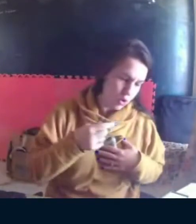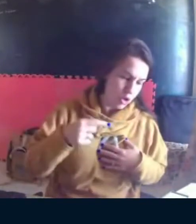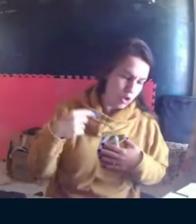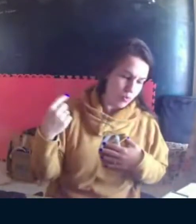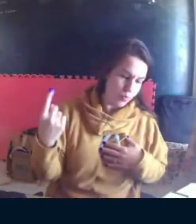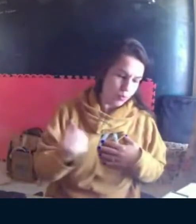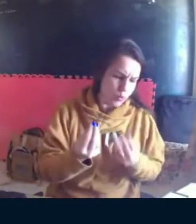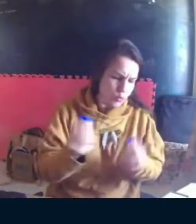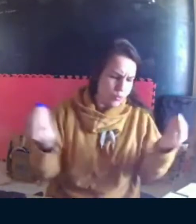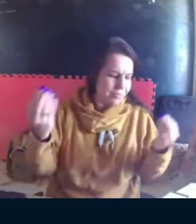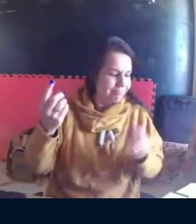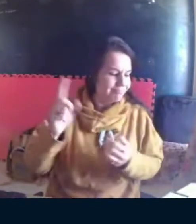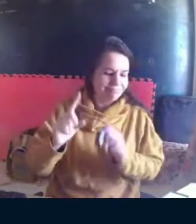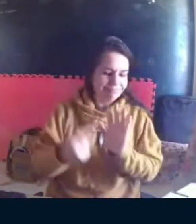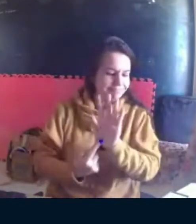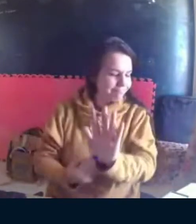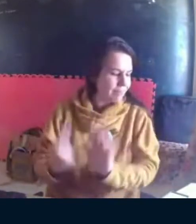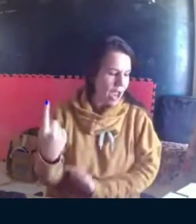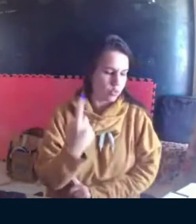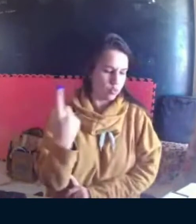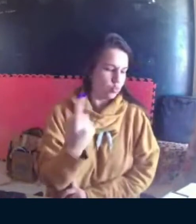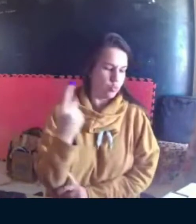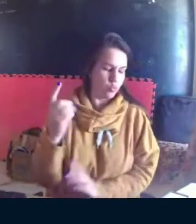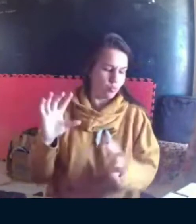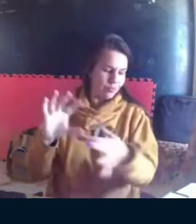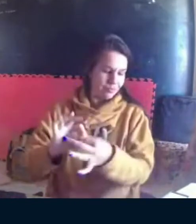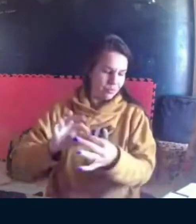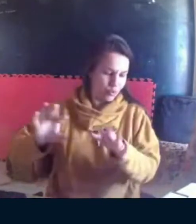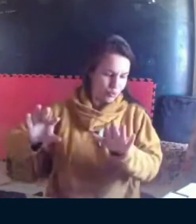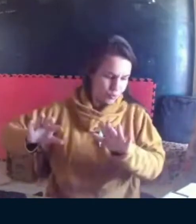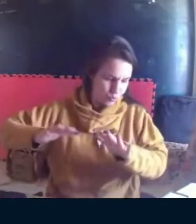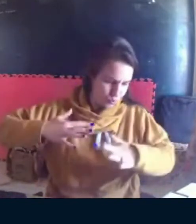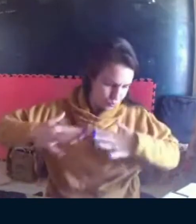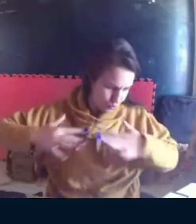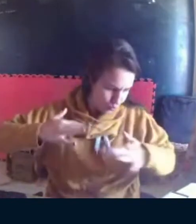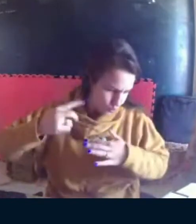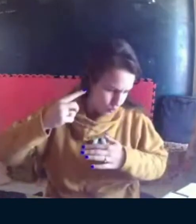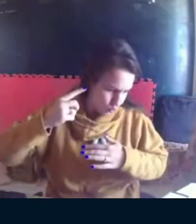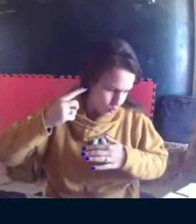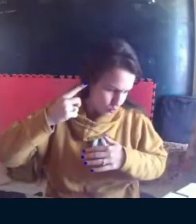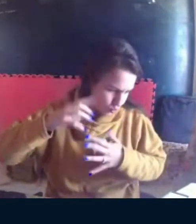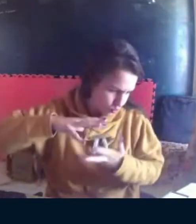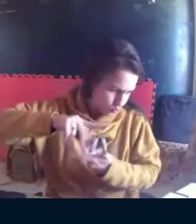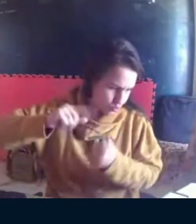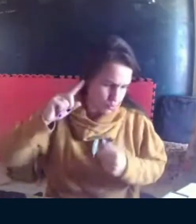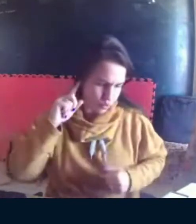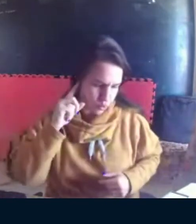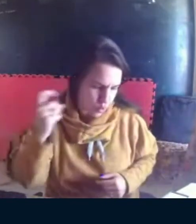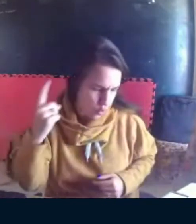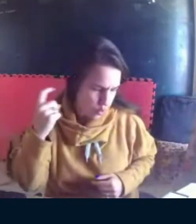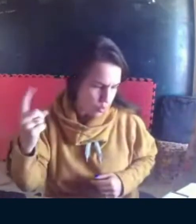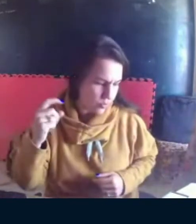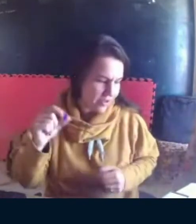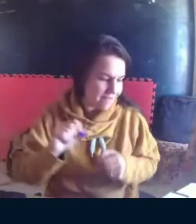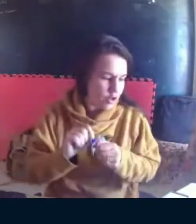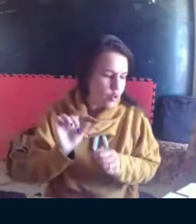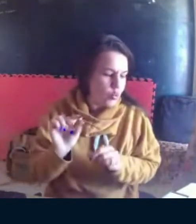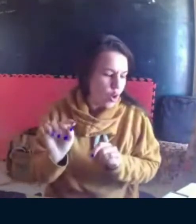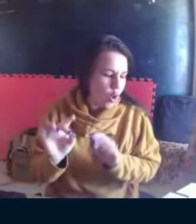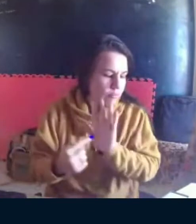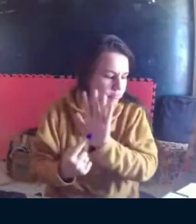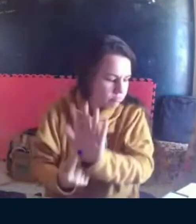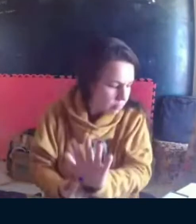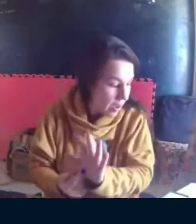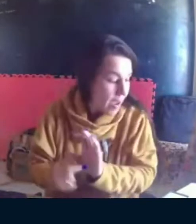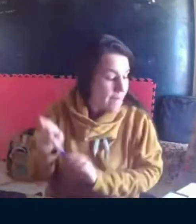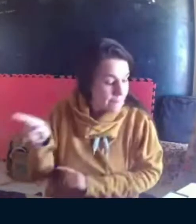Quando pensamos as crianças surdas, muitas não apresentam essa autonomia em relação ao mundo sonoro e fazem somente